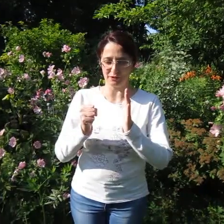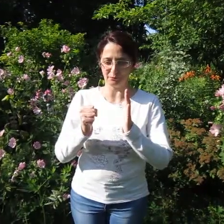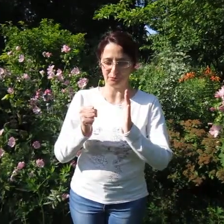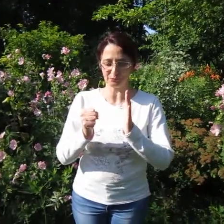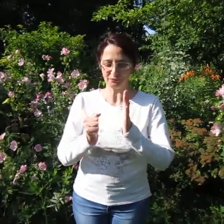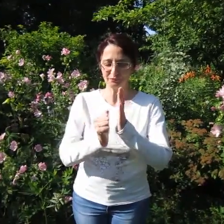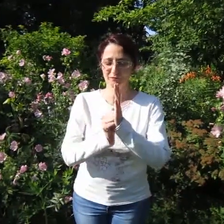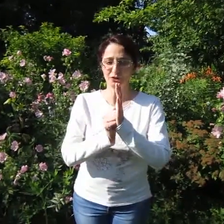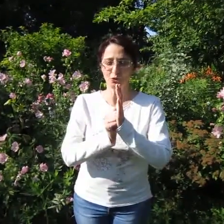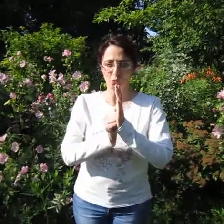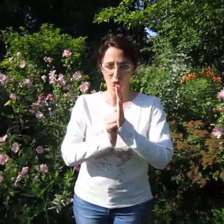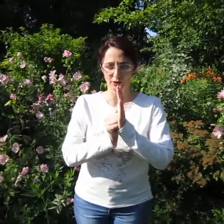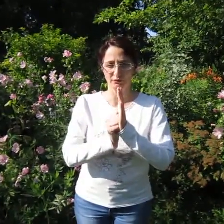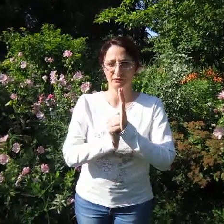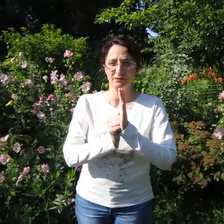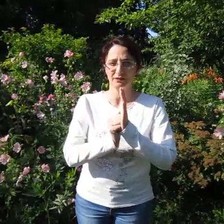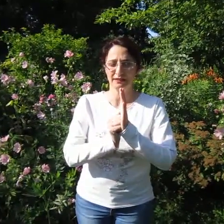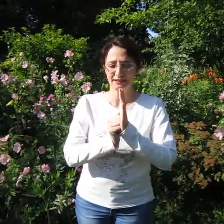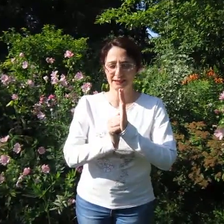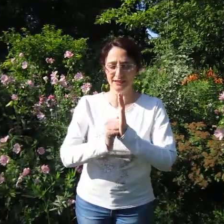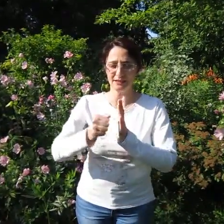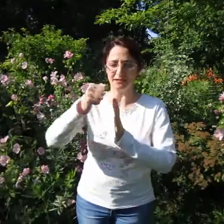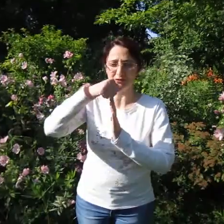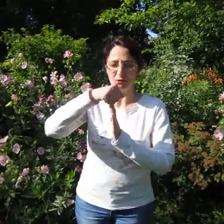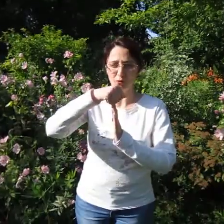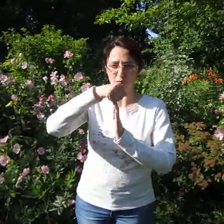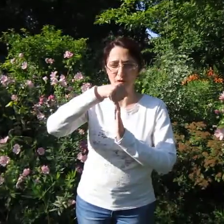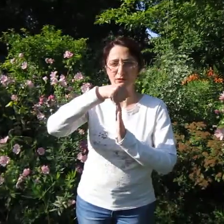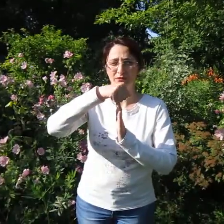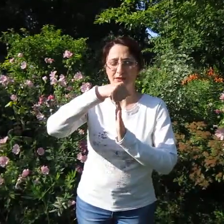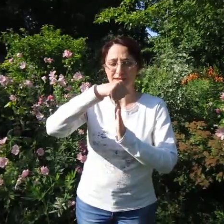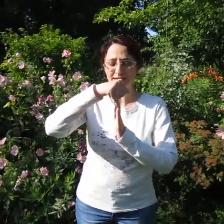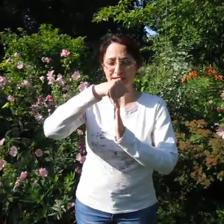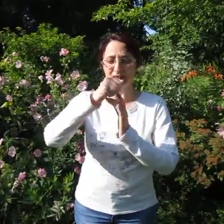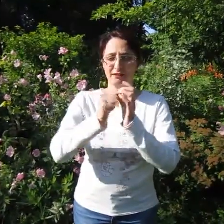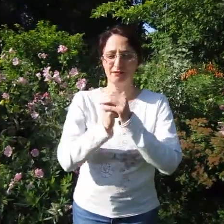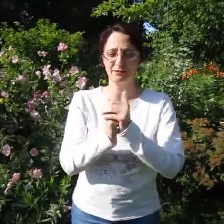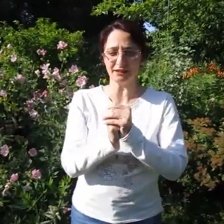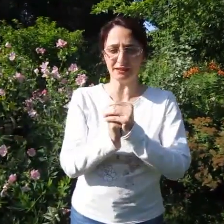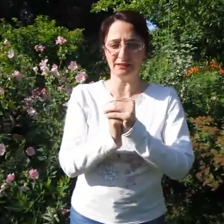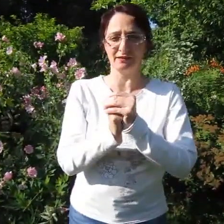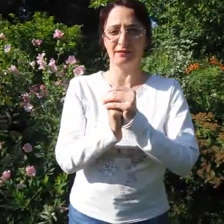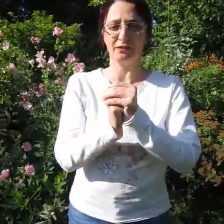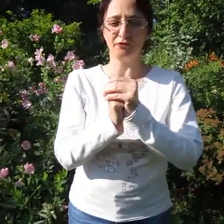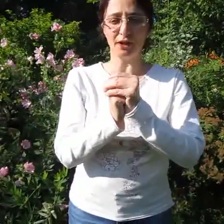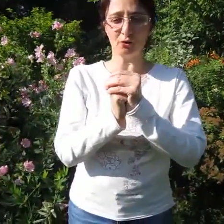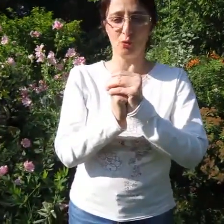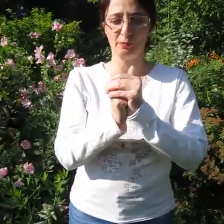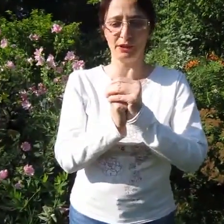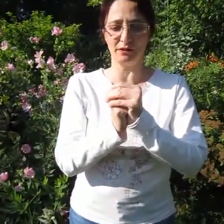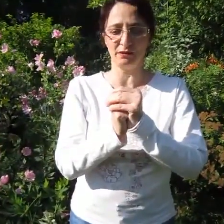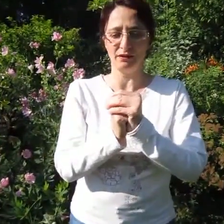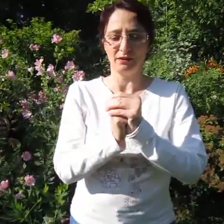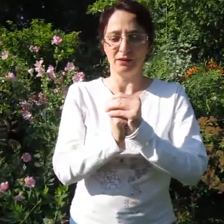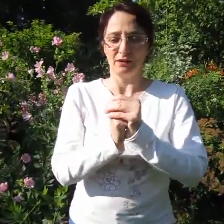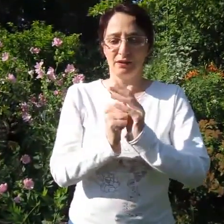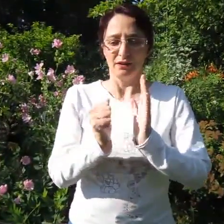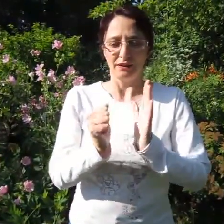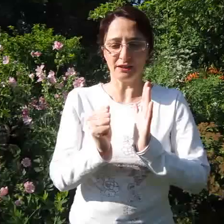Он на стене, он на столе, in в коробке, next